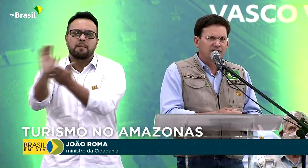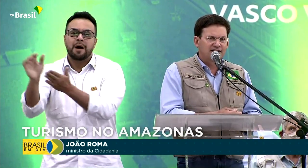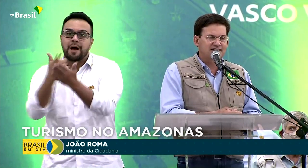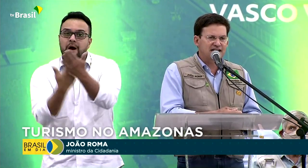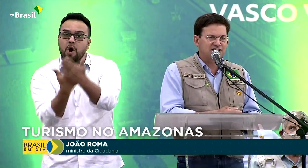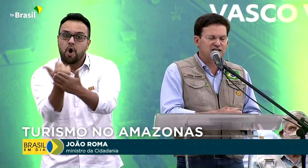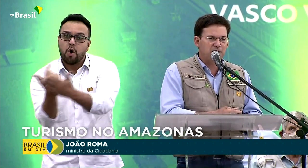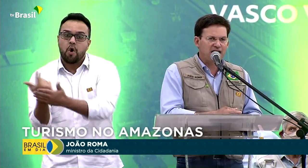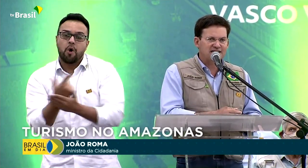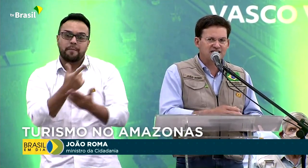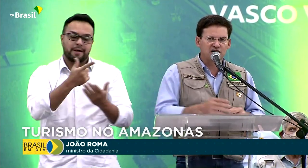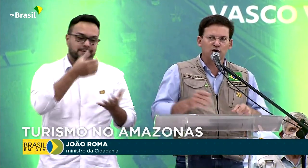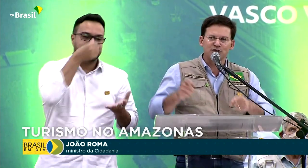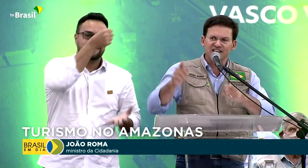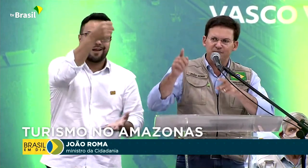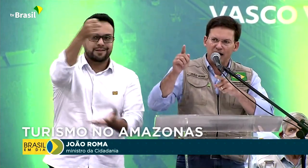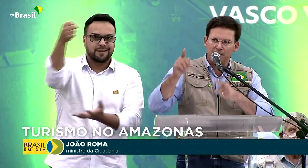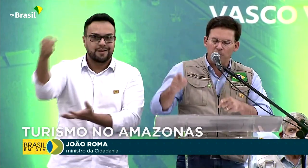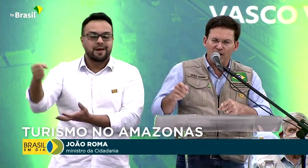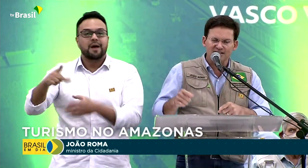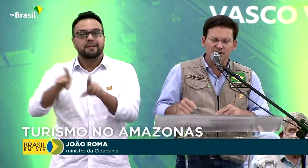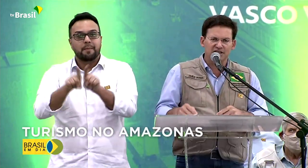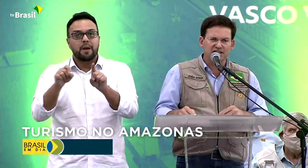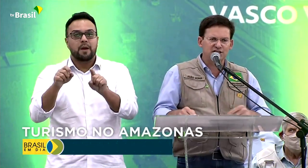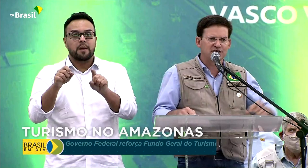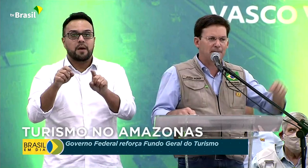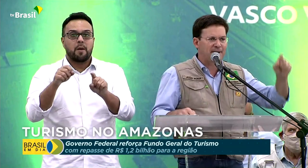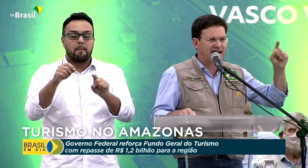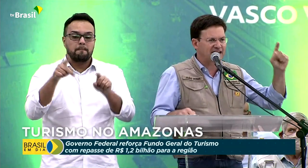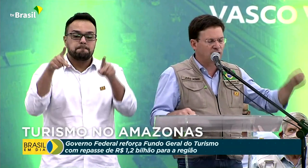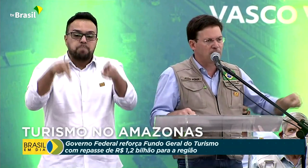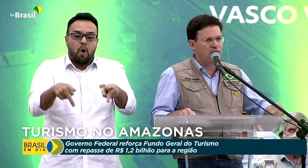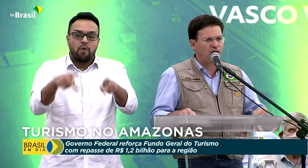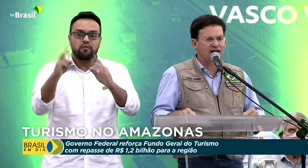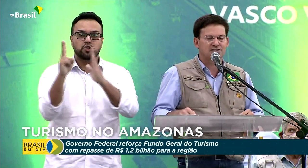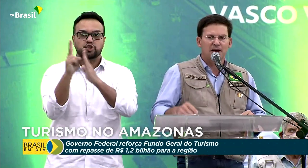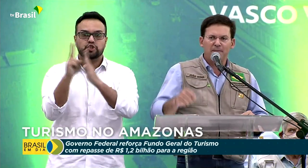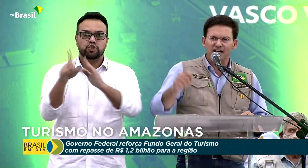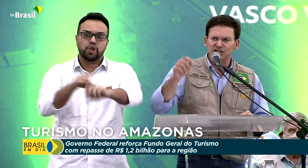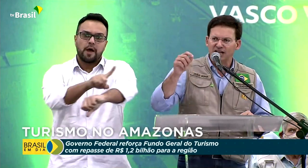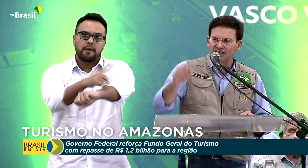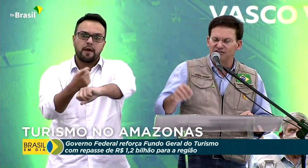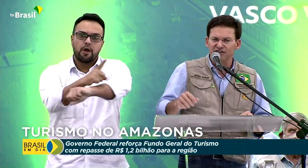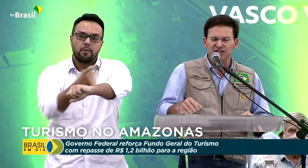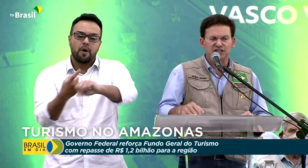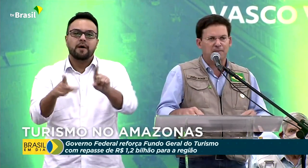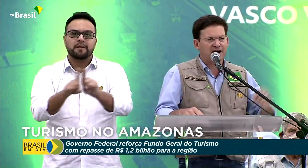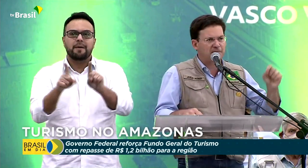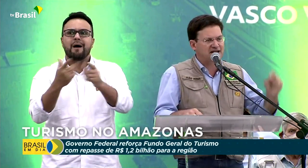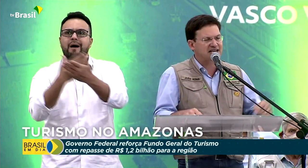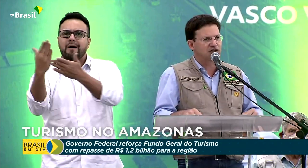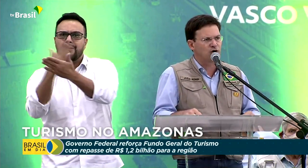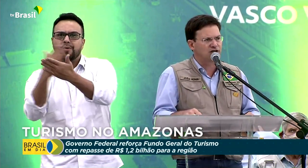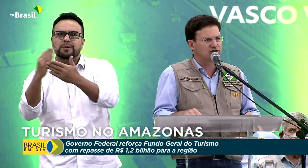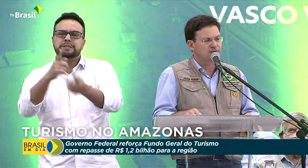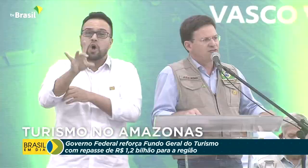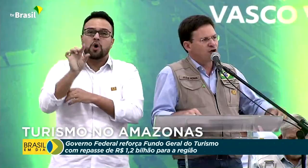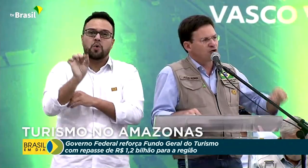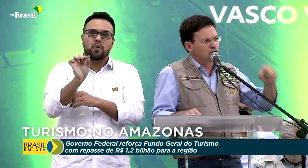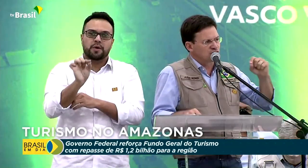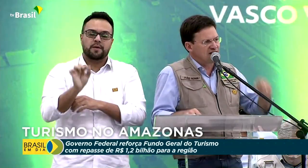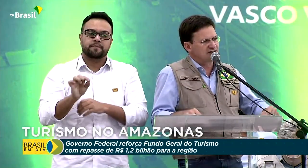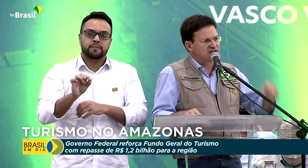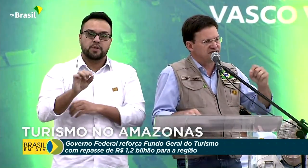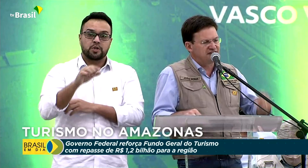de cestas básicas, inclusive para a população indígena, para quilombolas, para extrativistas, para pescadores,